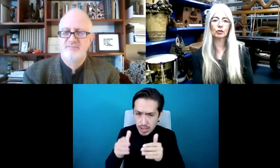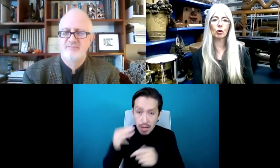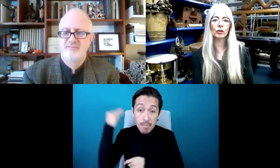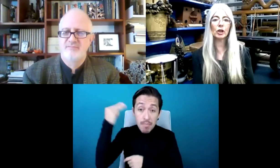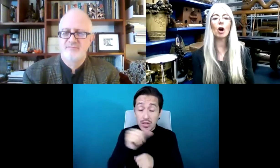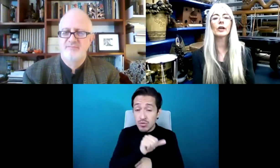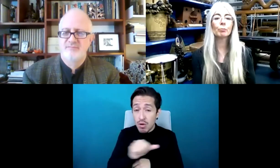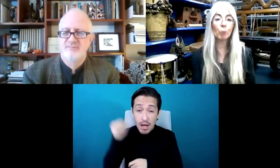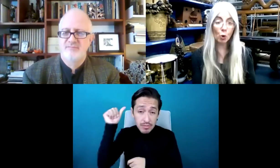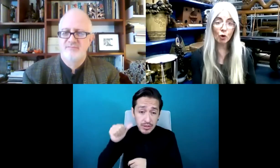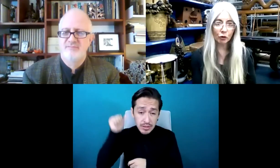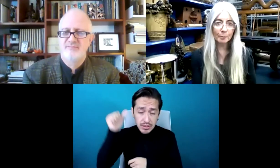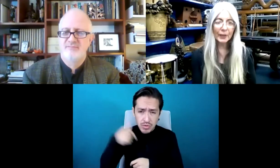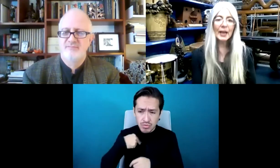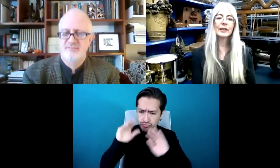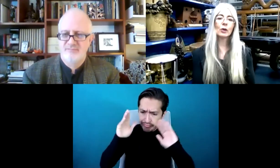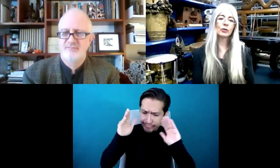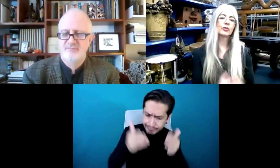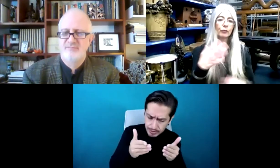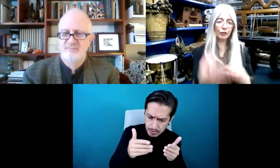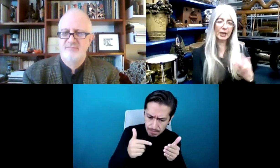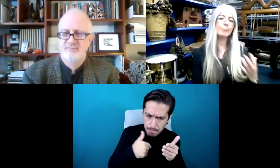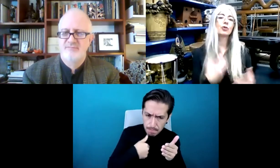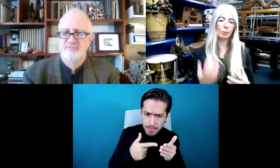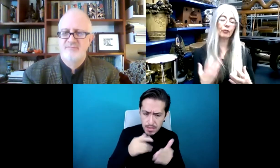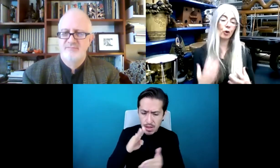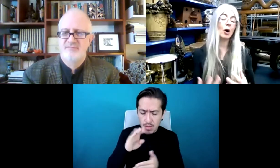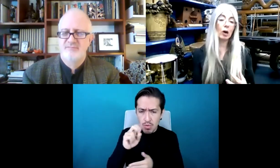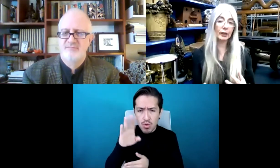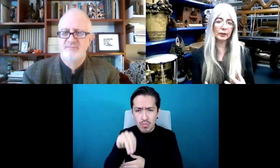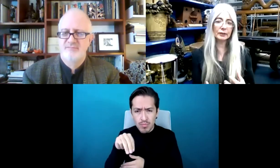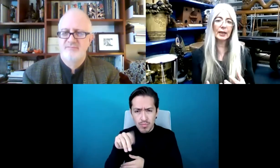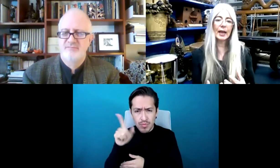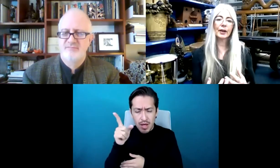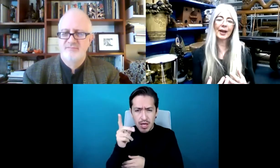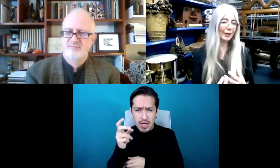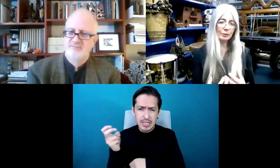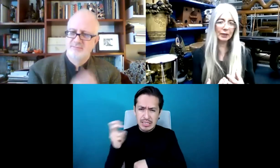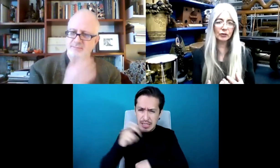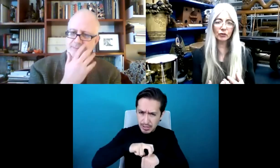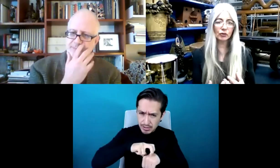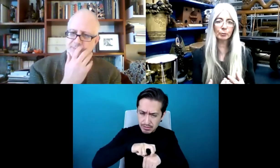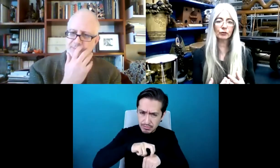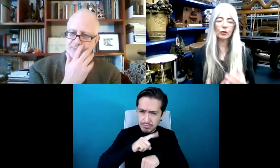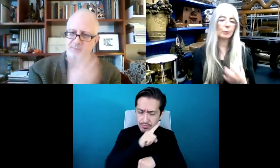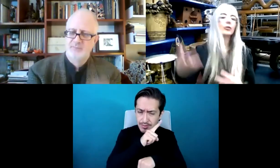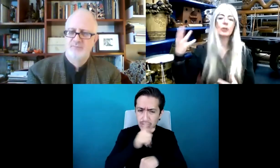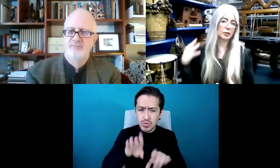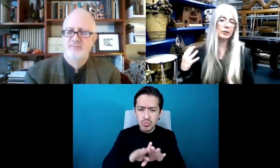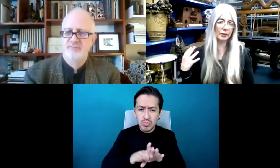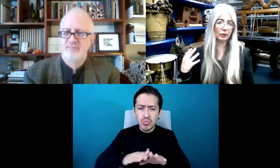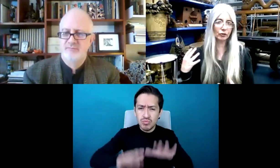abril me concentré en el Bollum irlandés. Este es un tambor de